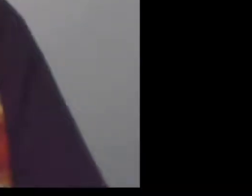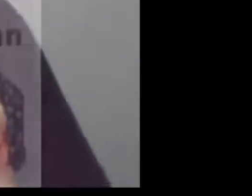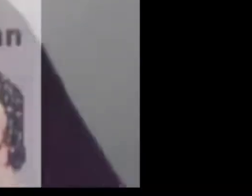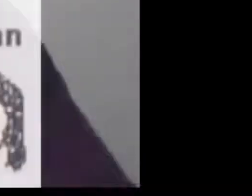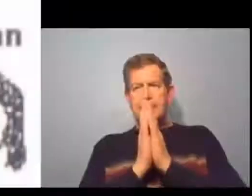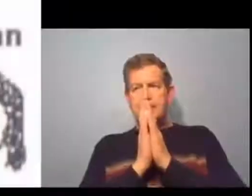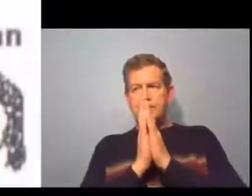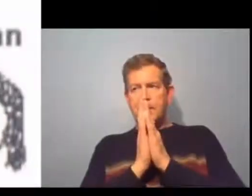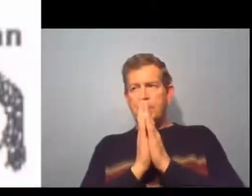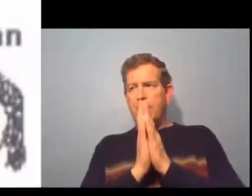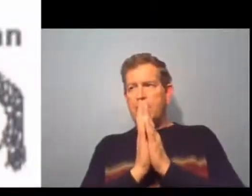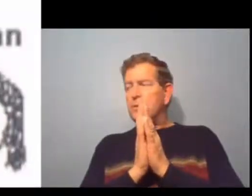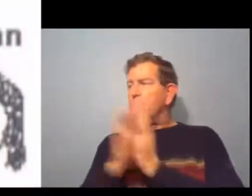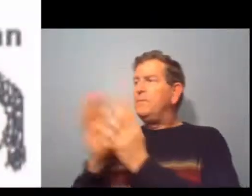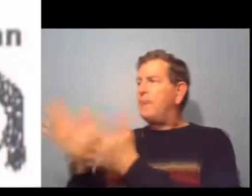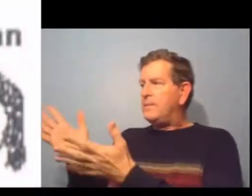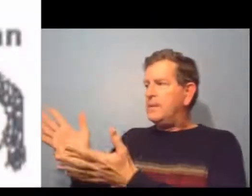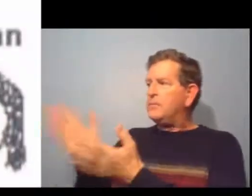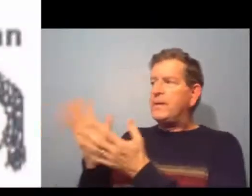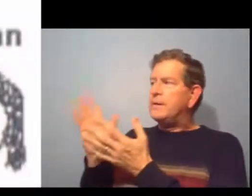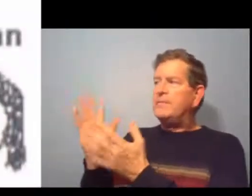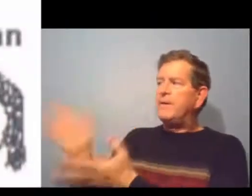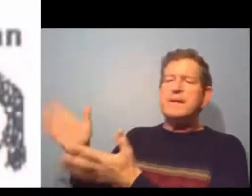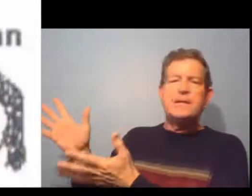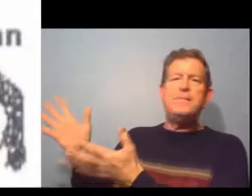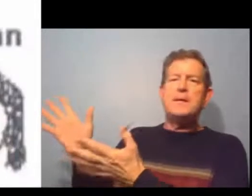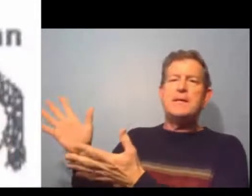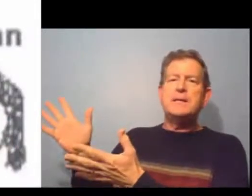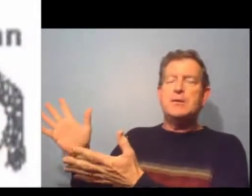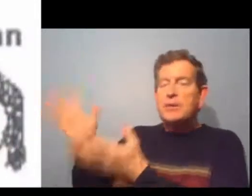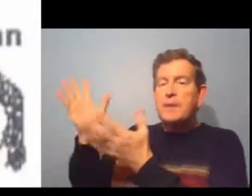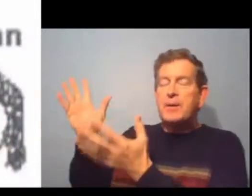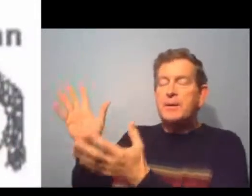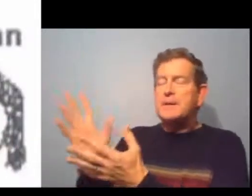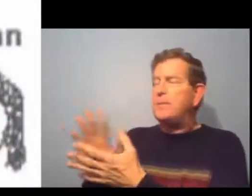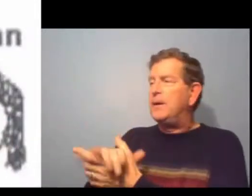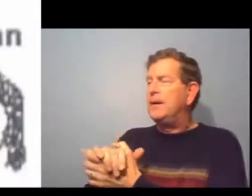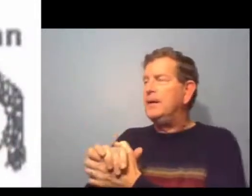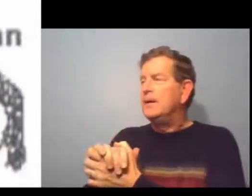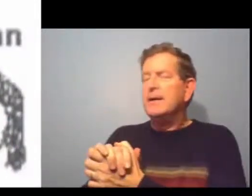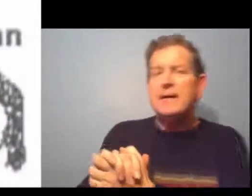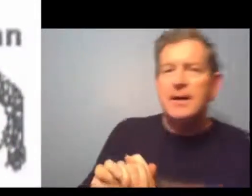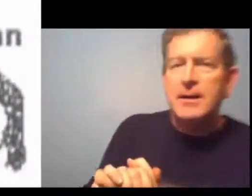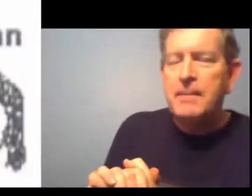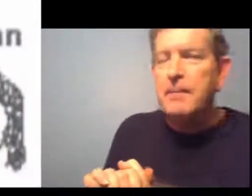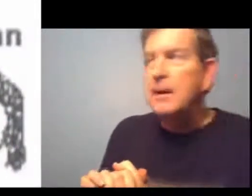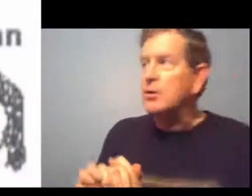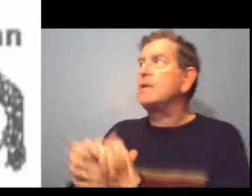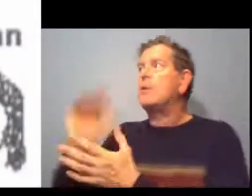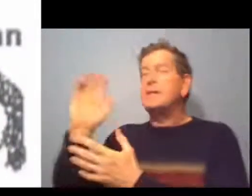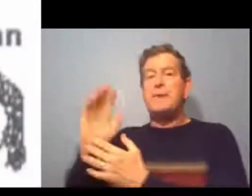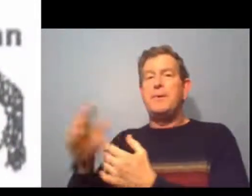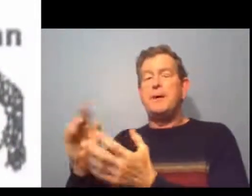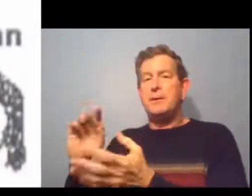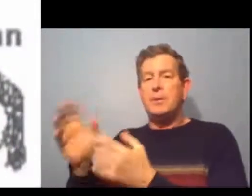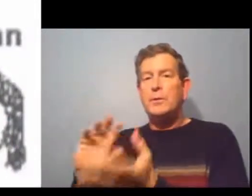voyons. Voyons une famille. Une famille typique ici. Je ne sais pas comment ils s'appellent. Je sais comment ils s'appellent au